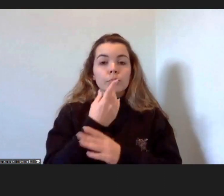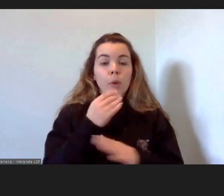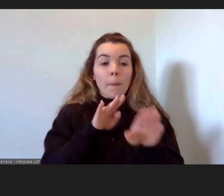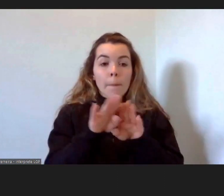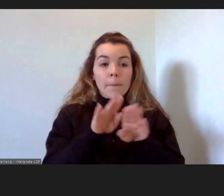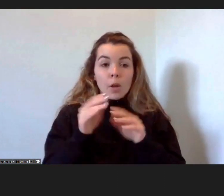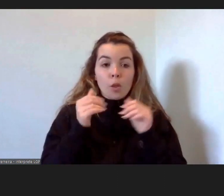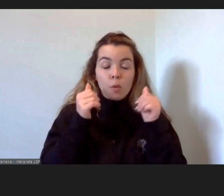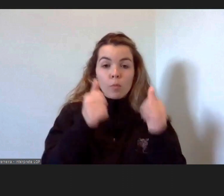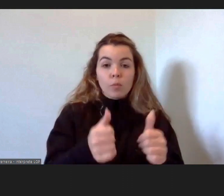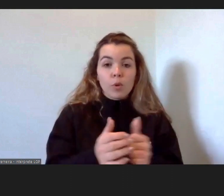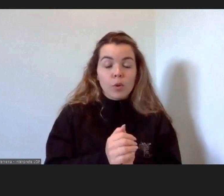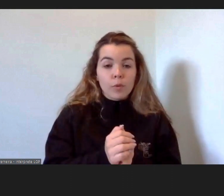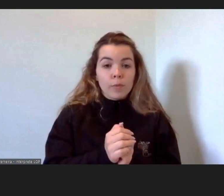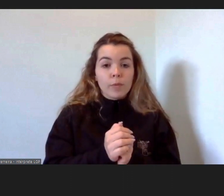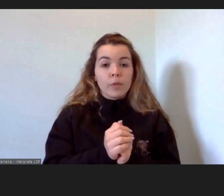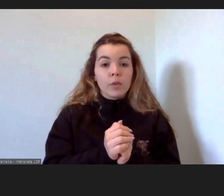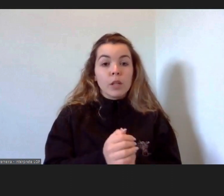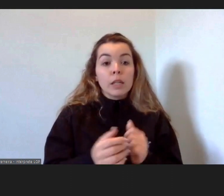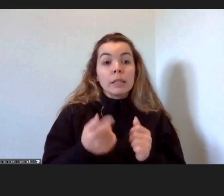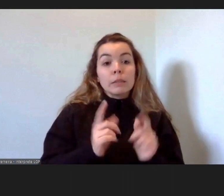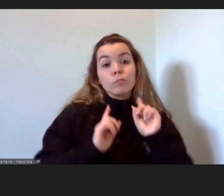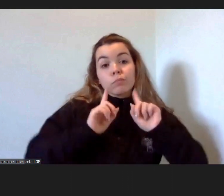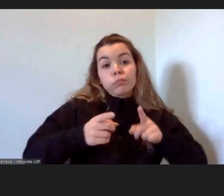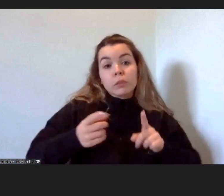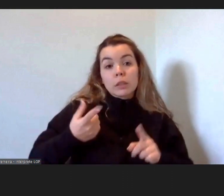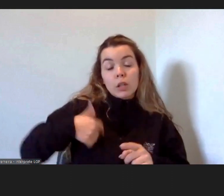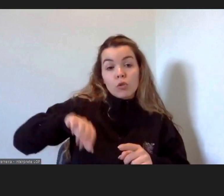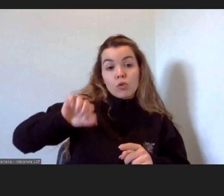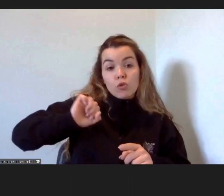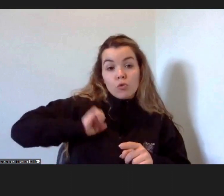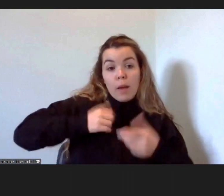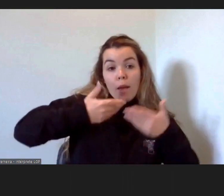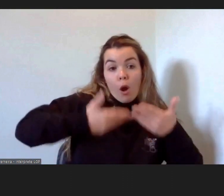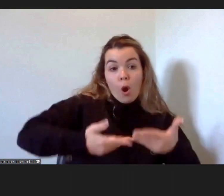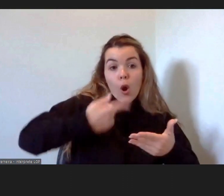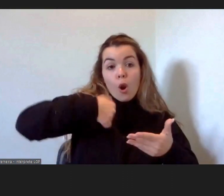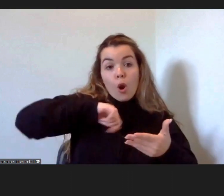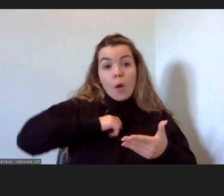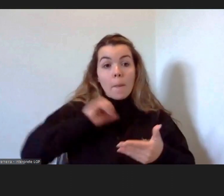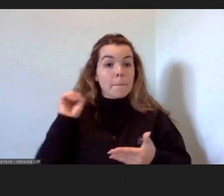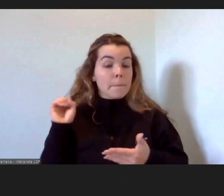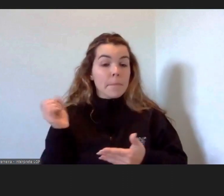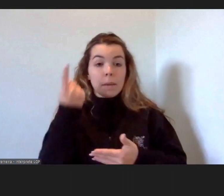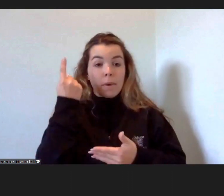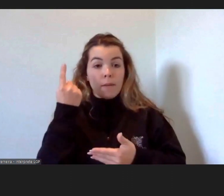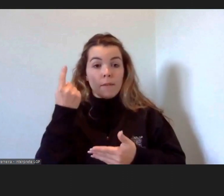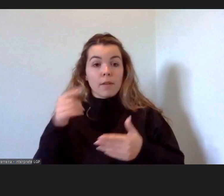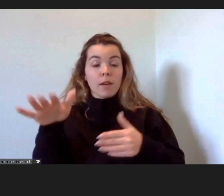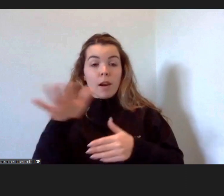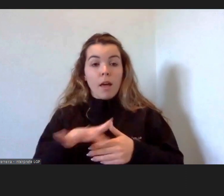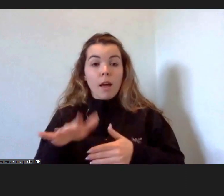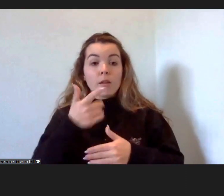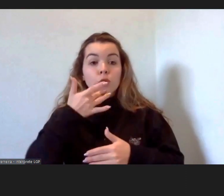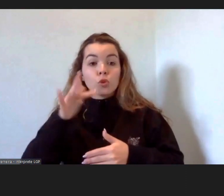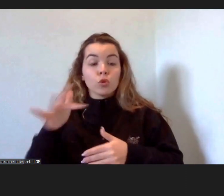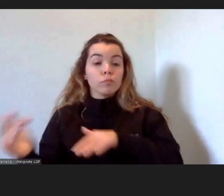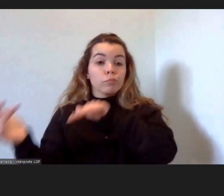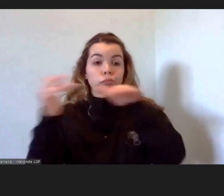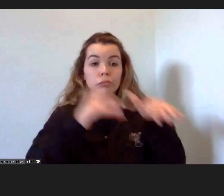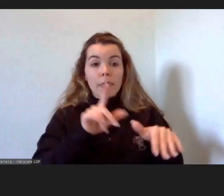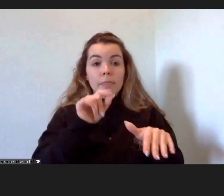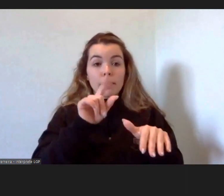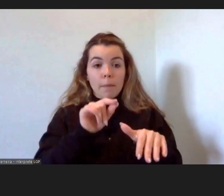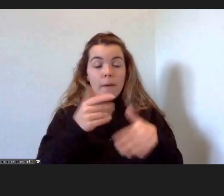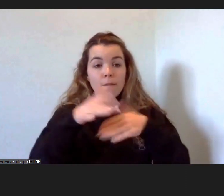iniciou em Oviedo, em Espanha, e que neste momento também estamos a aplicar por primeira vez na área das migrações. todas